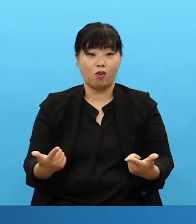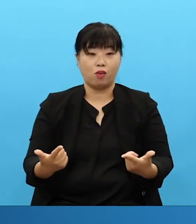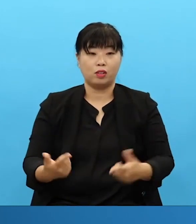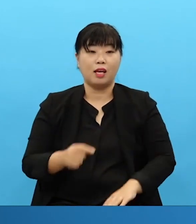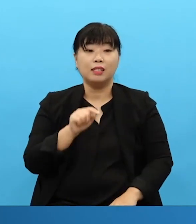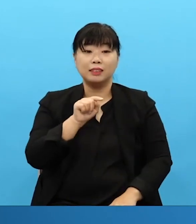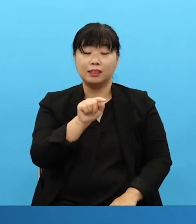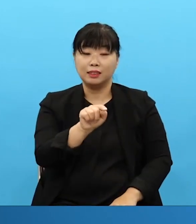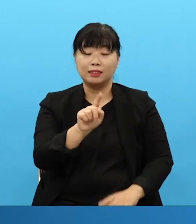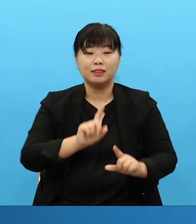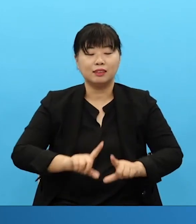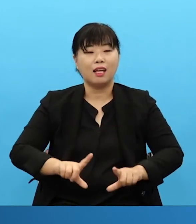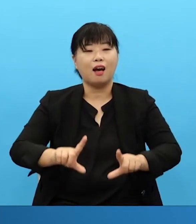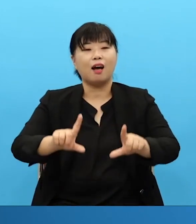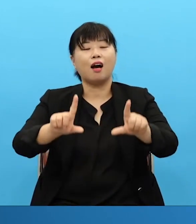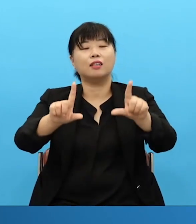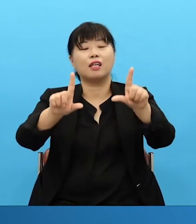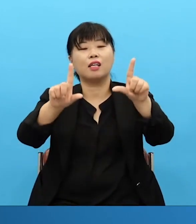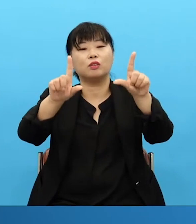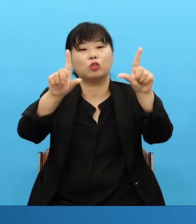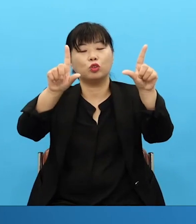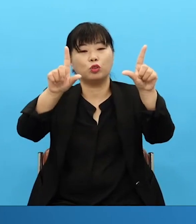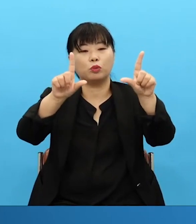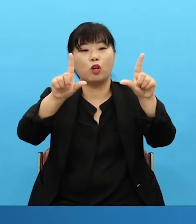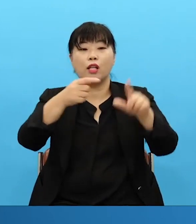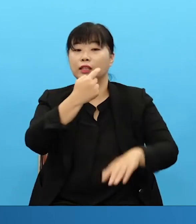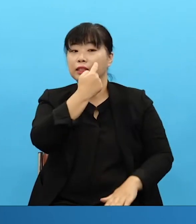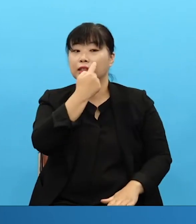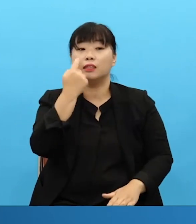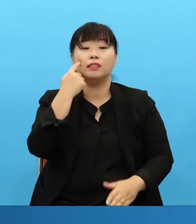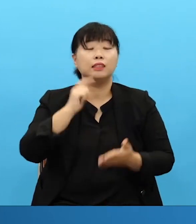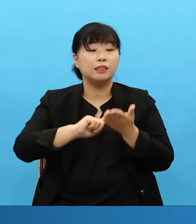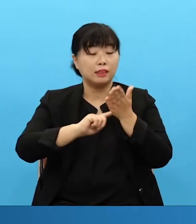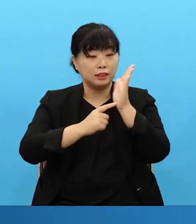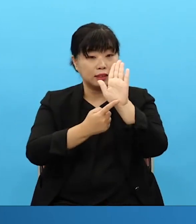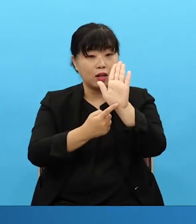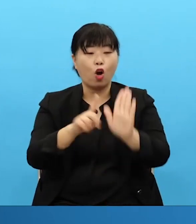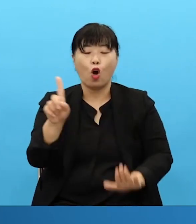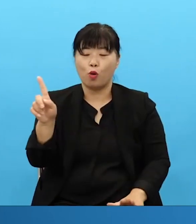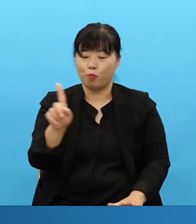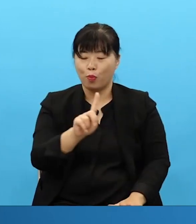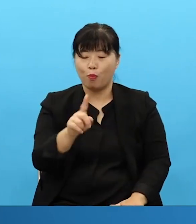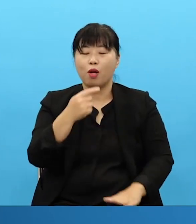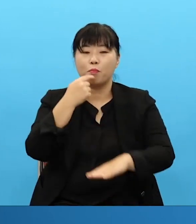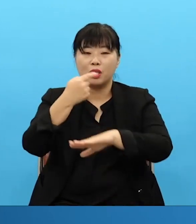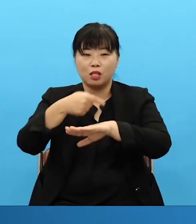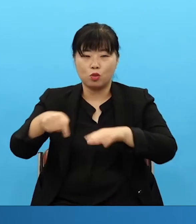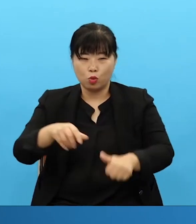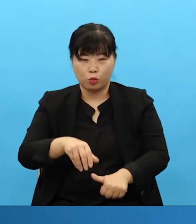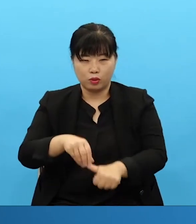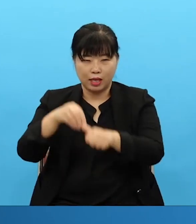그날의 증거는 민족 살릴 그리스도